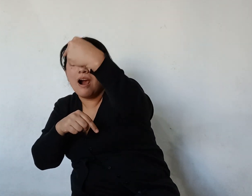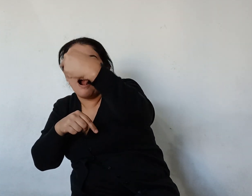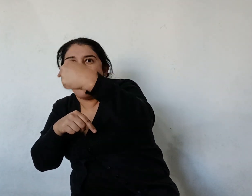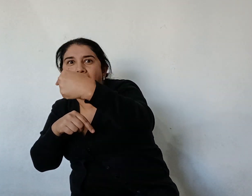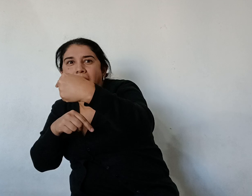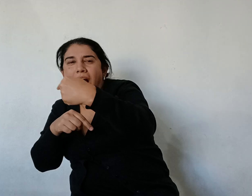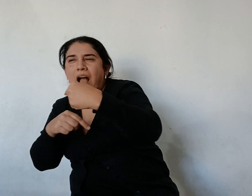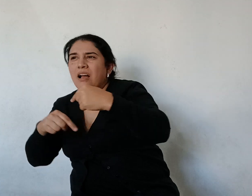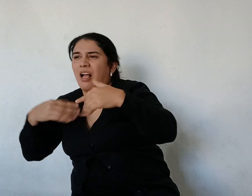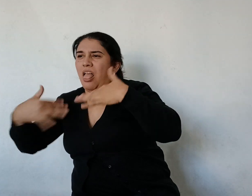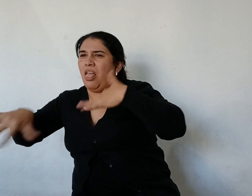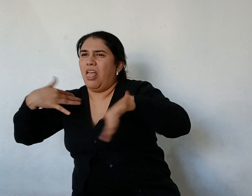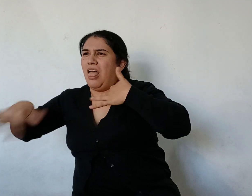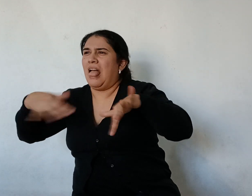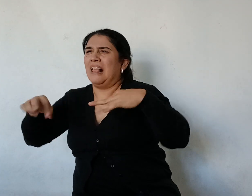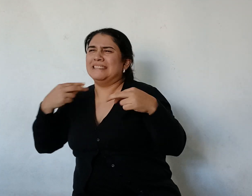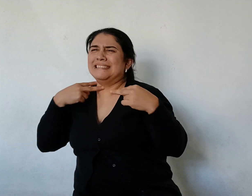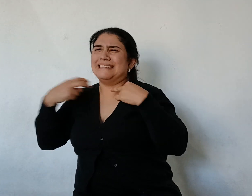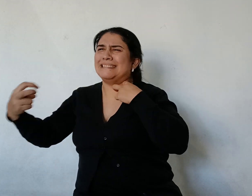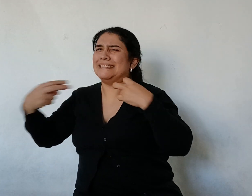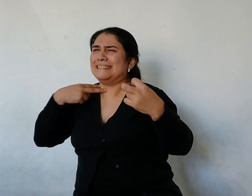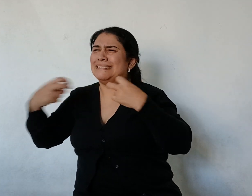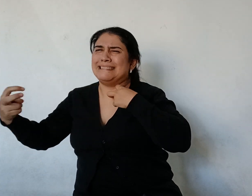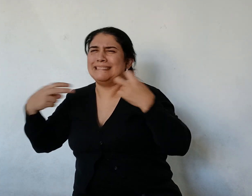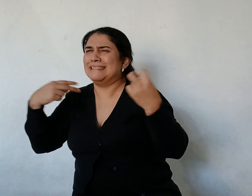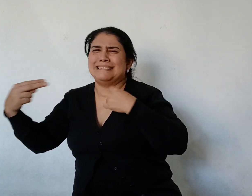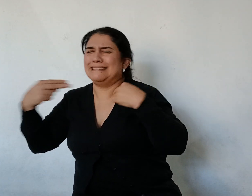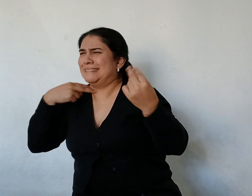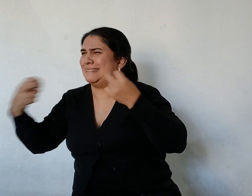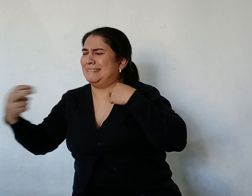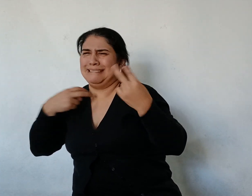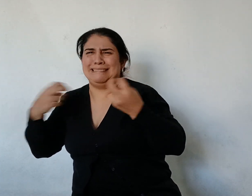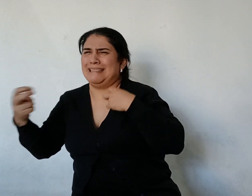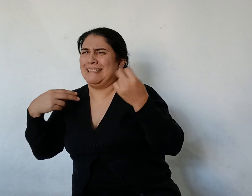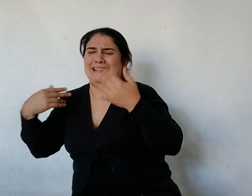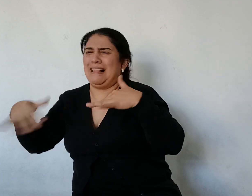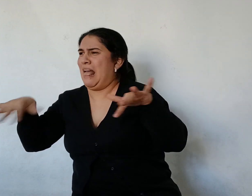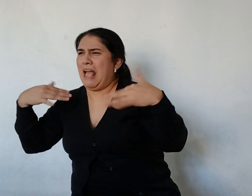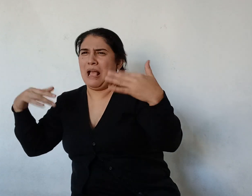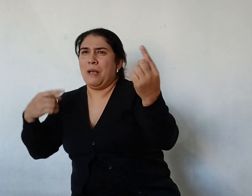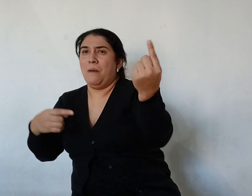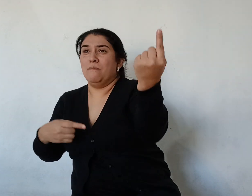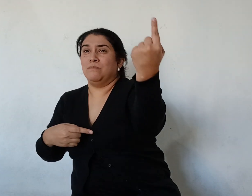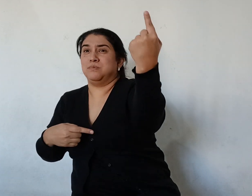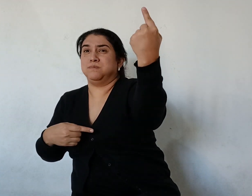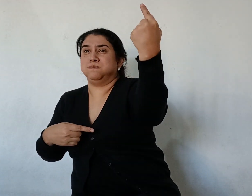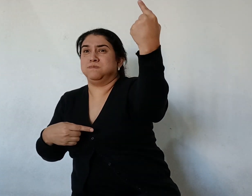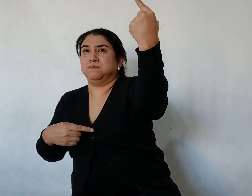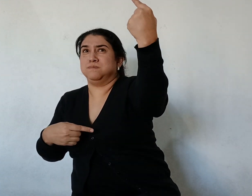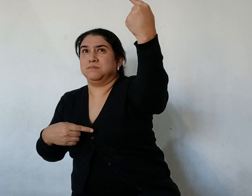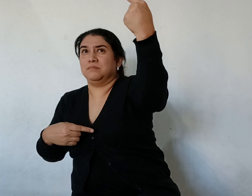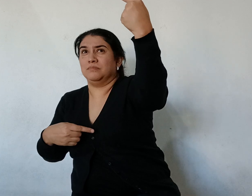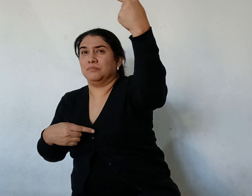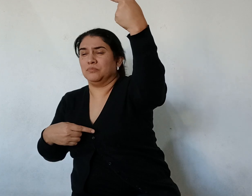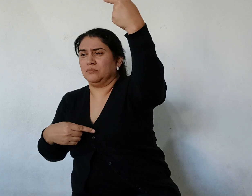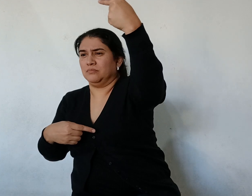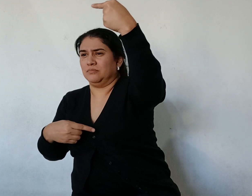el agua Un torpedo Vieron todos Un gran grito De miedo Y quisieron mover El acorazado Para que el